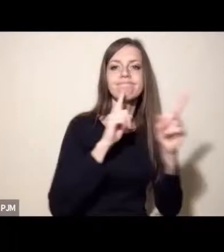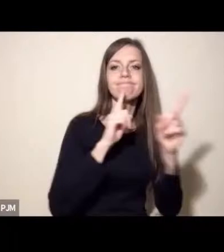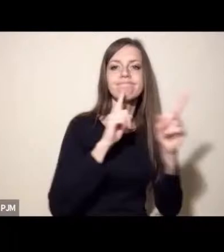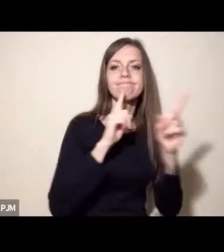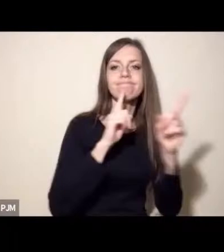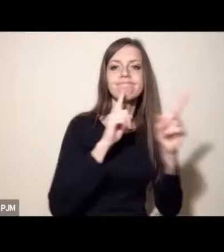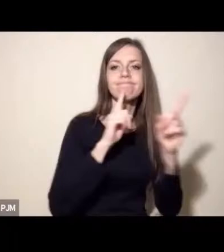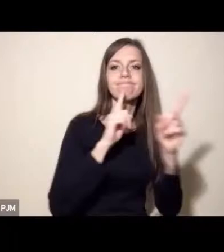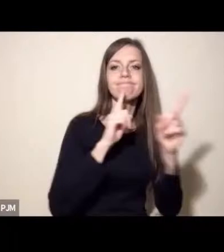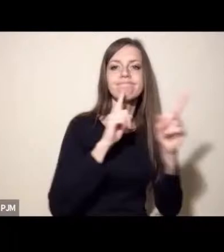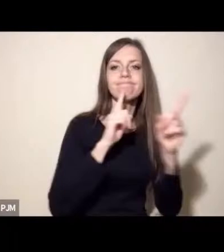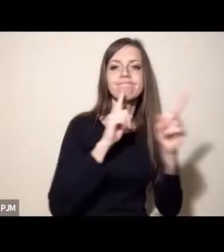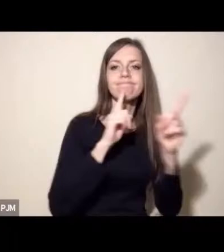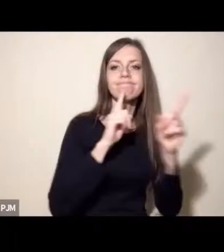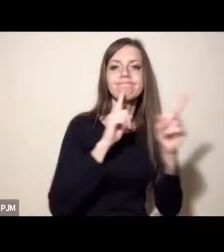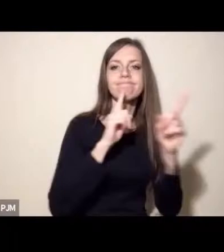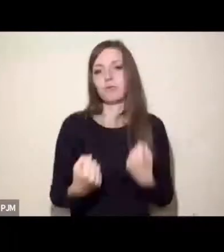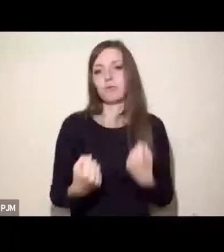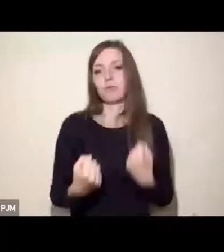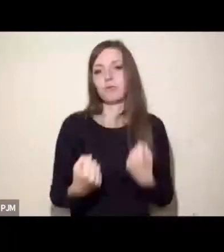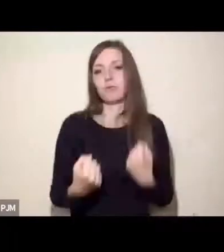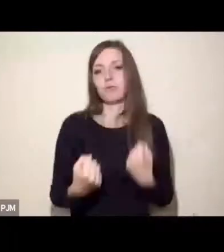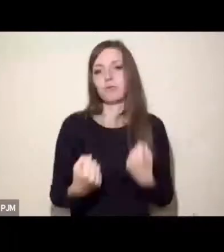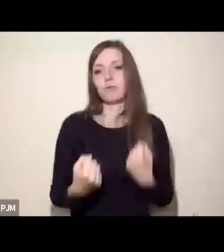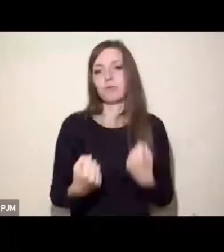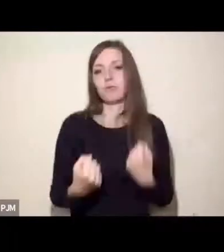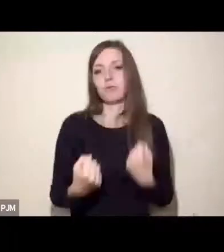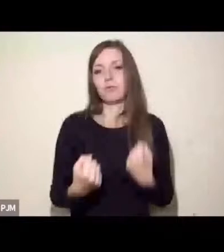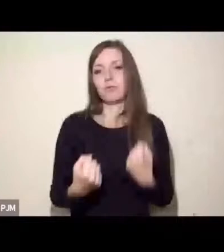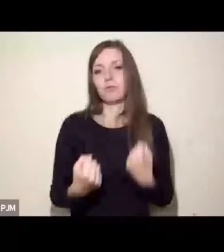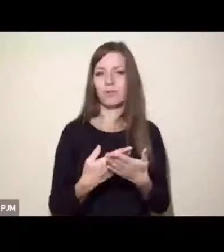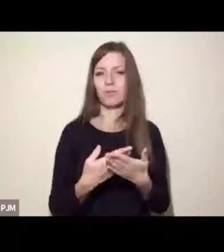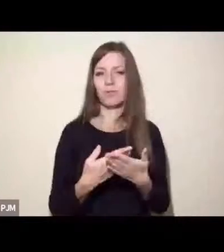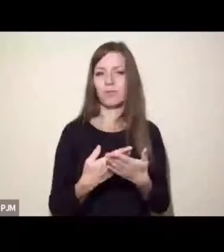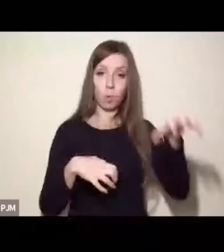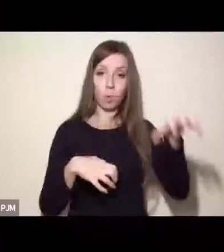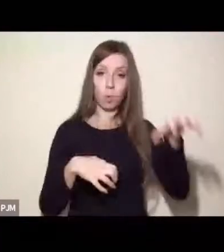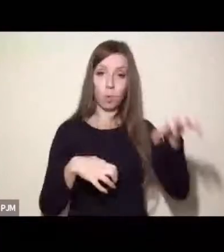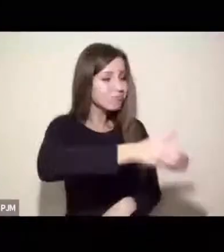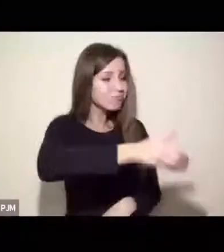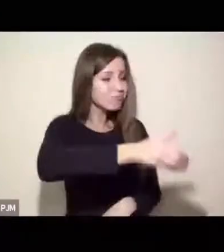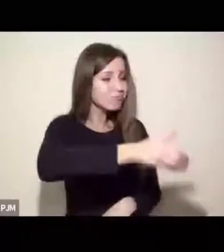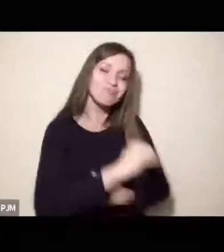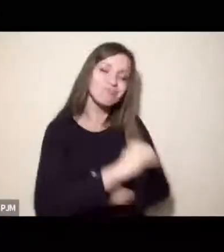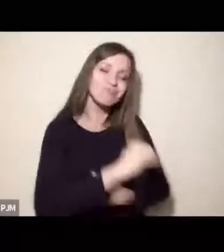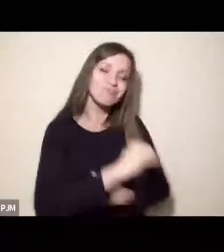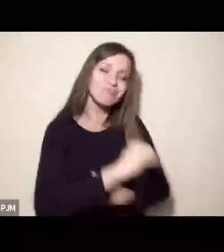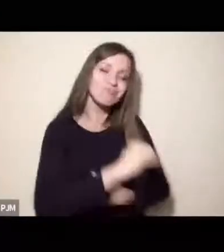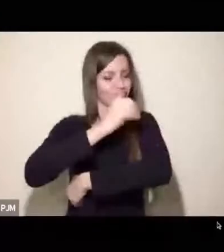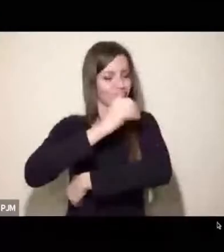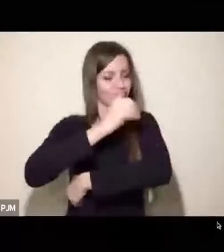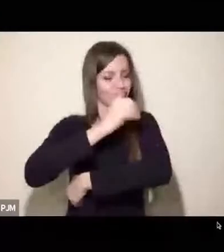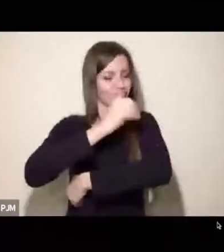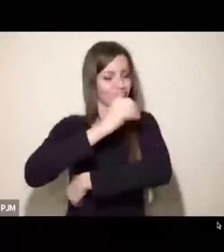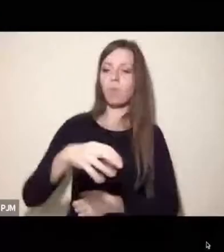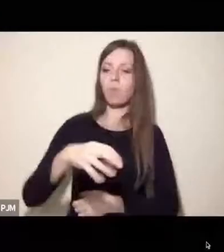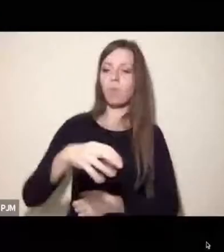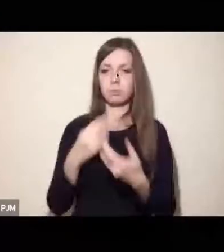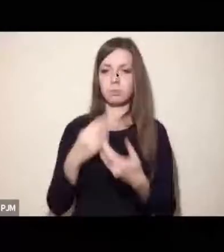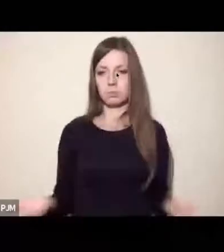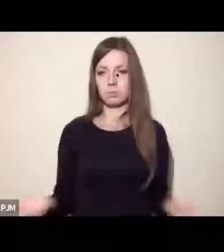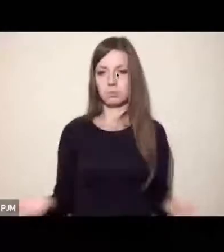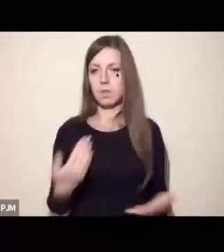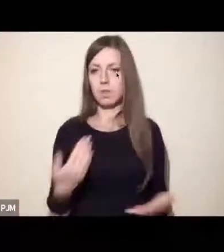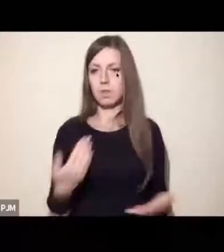Nie mają tak okropne oburzenie. Niemniej pojawiają się ruchy klimatyczne, na przykład MSK,